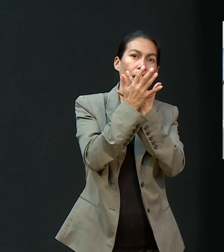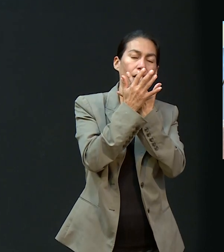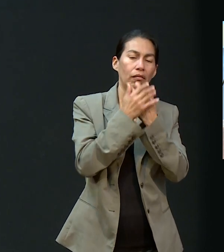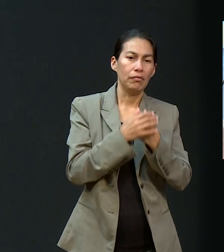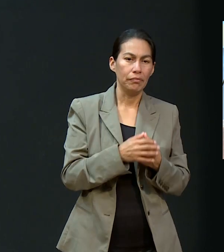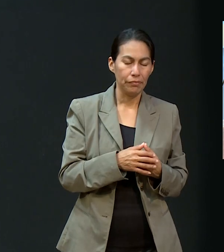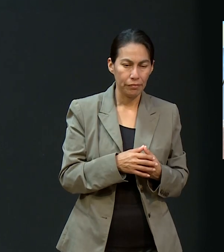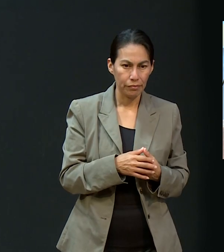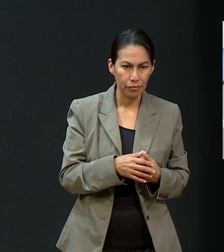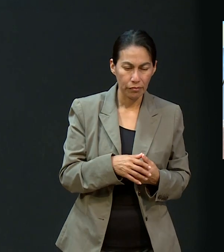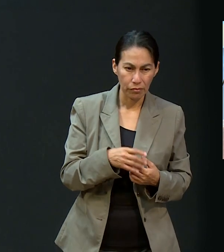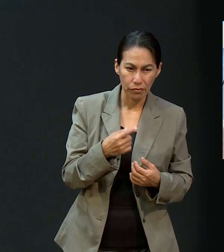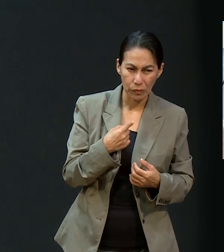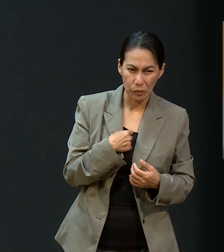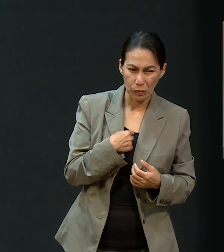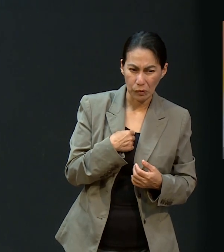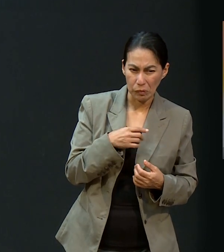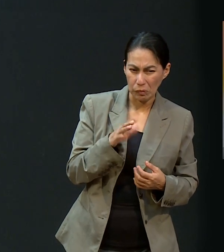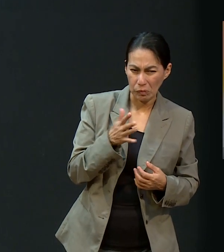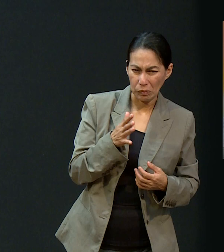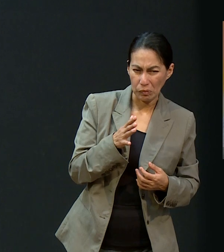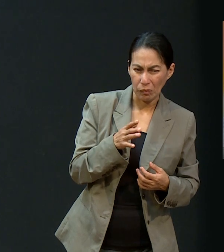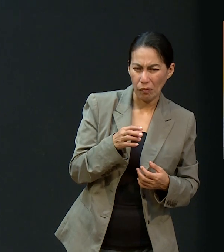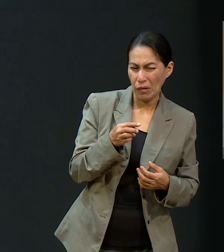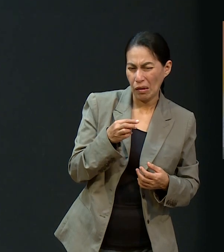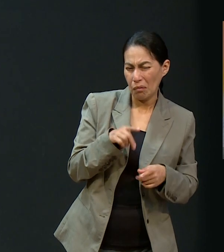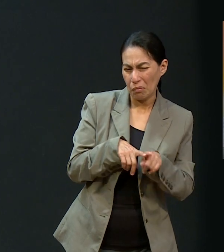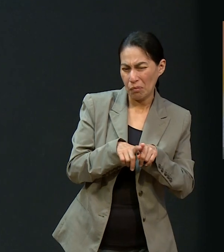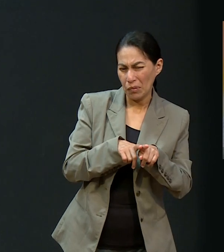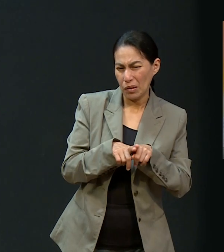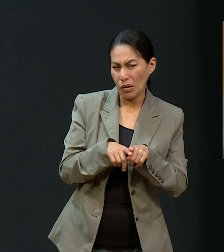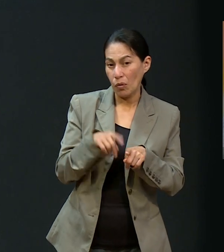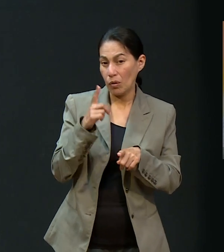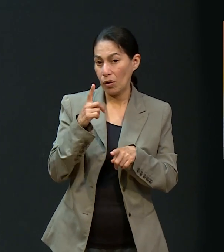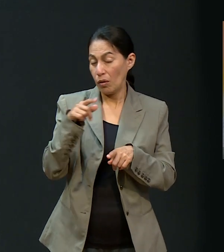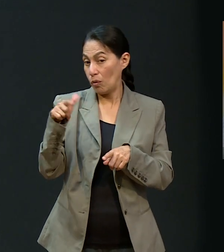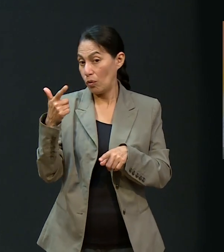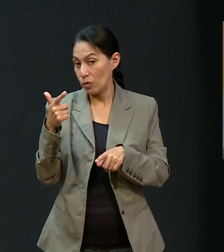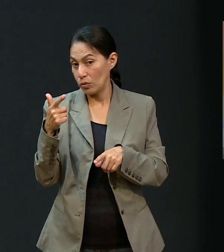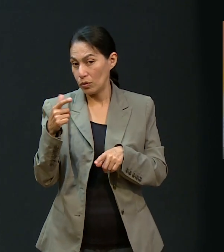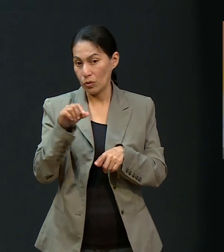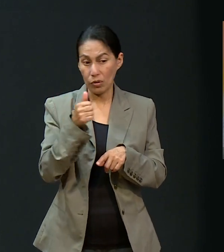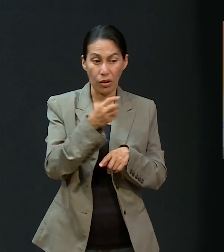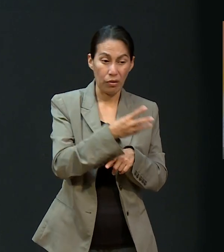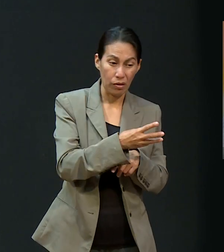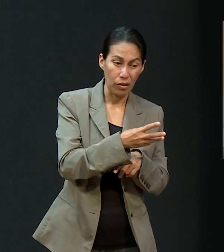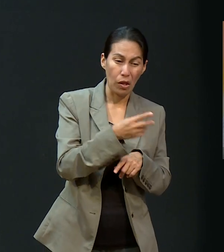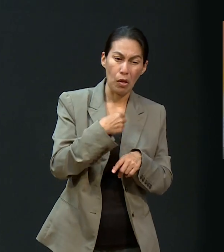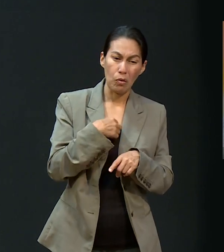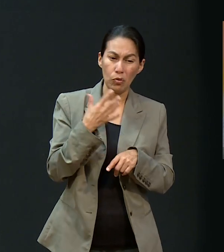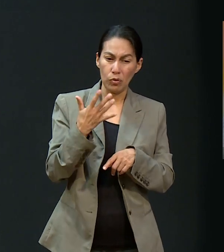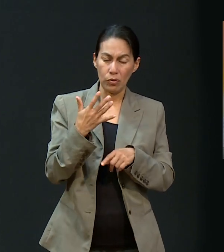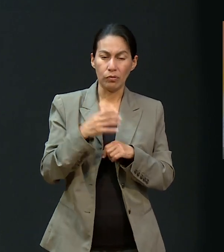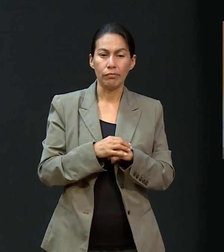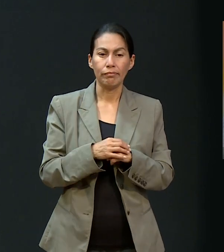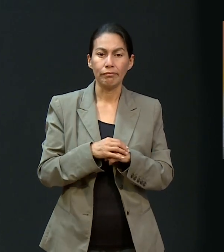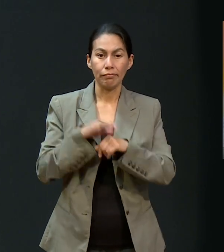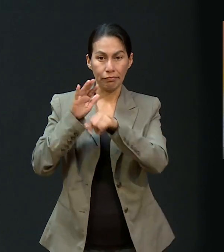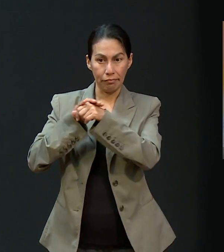tengo otras dos hermanas, la más grande tenía como 12 años, la más pequeña como 3 años. Yo tenía unos 5 o 6 años.